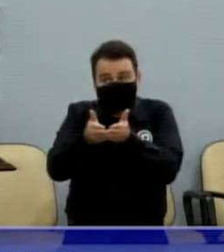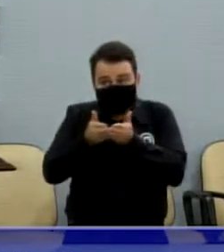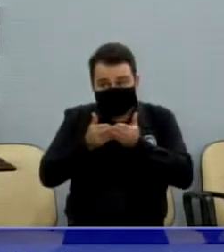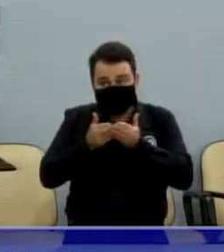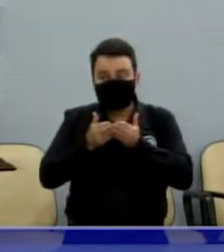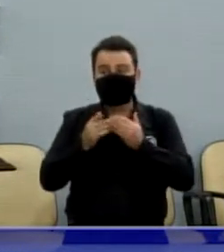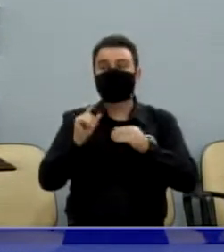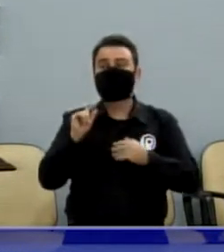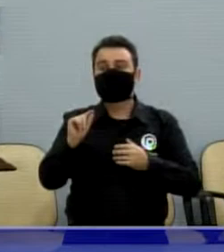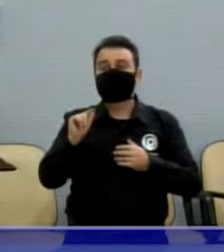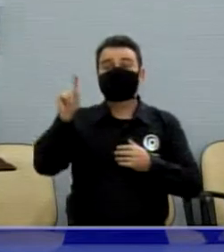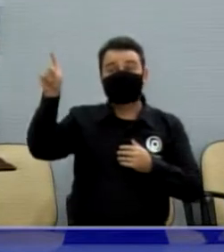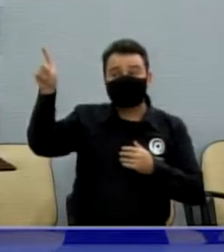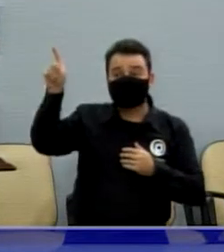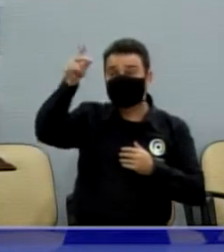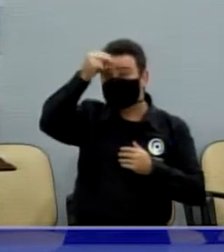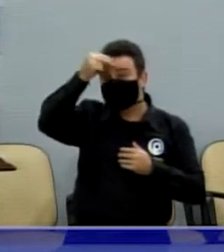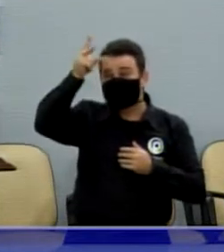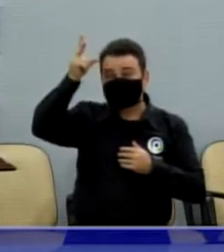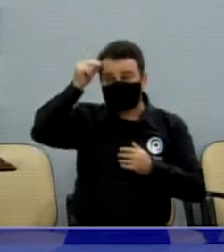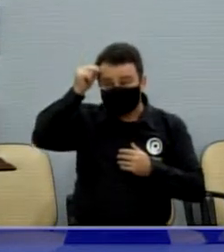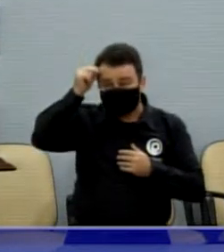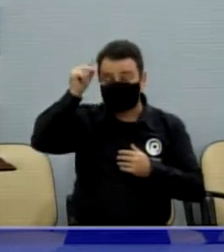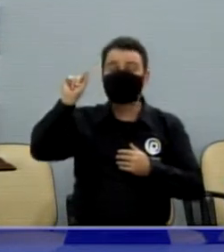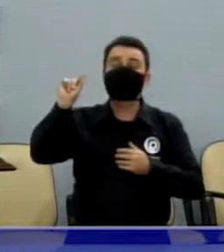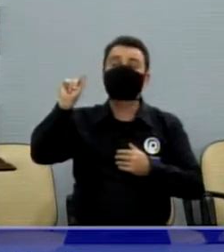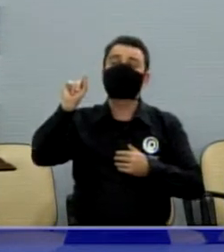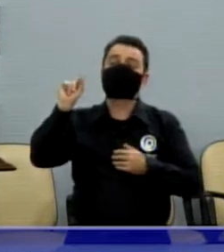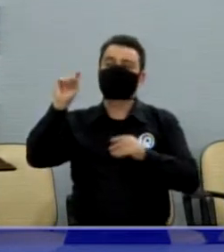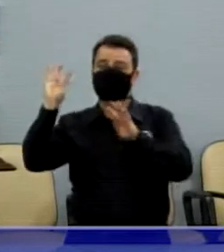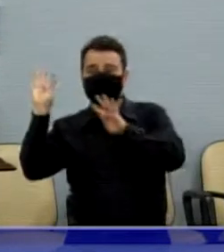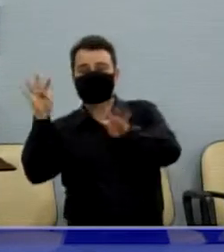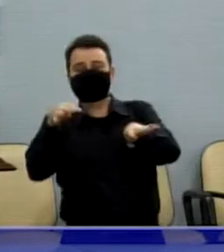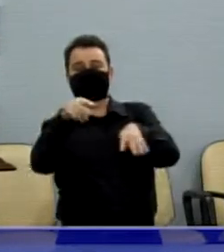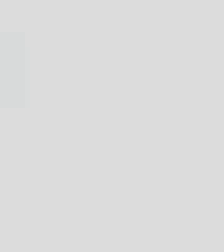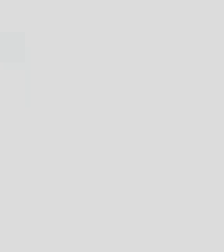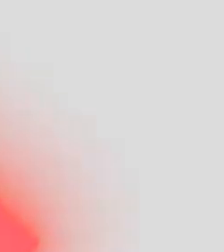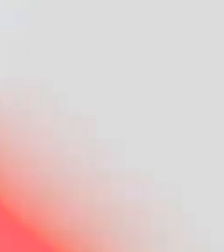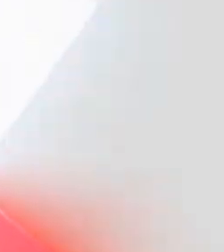Executivo pense com carinho nessa situação. Obrigado.